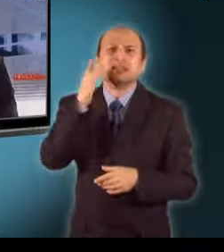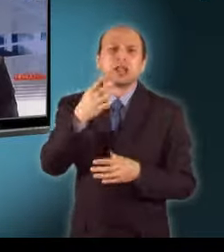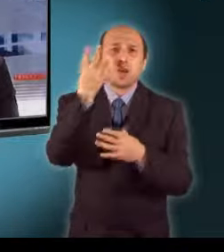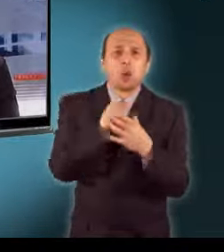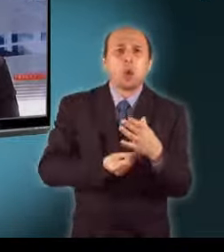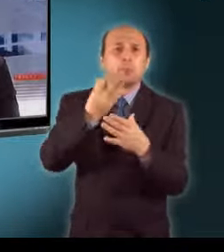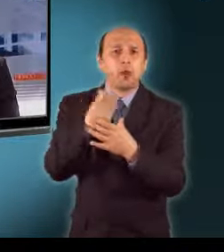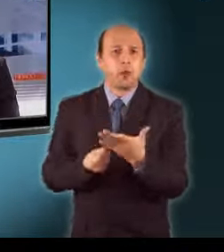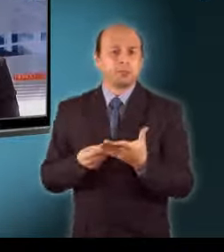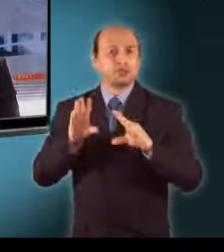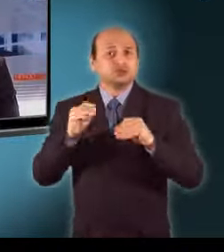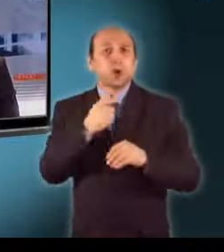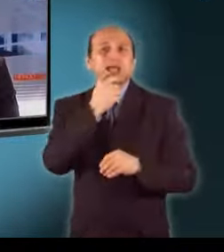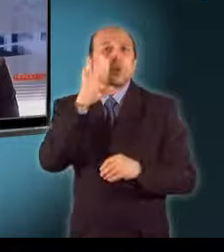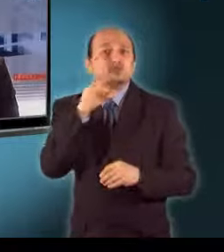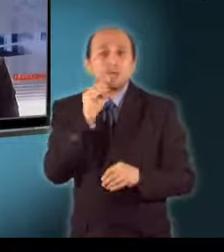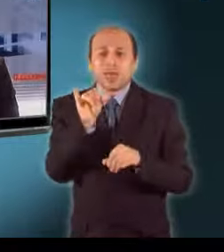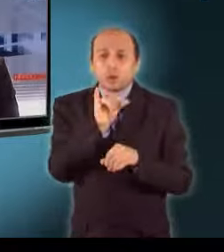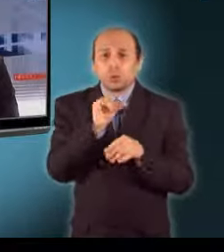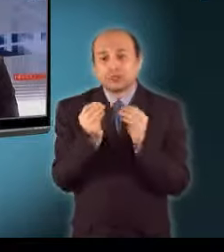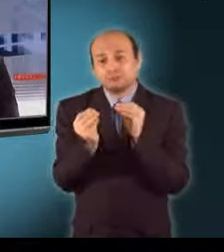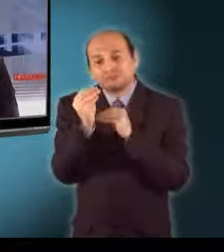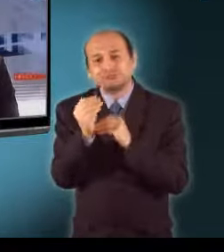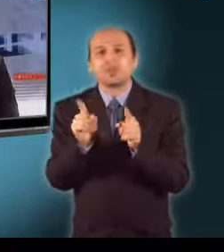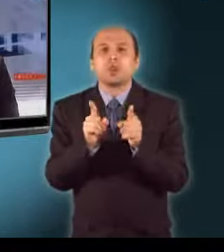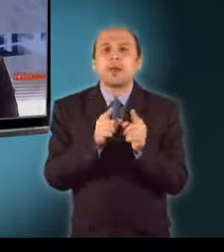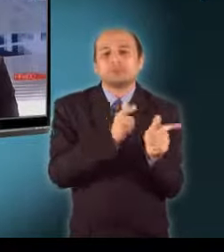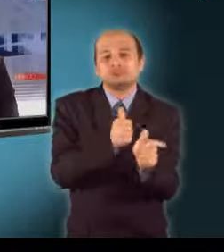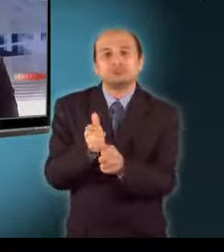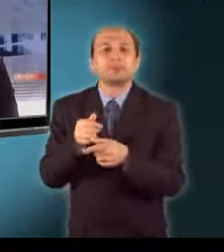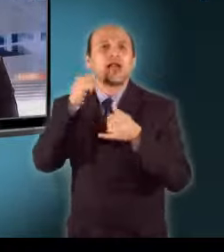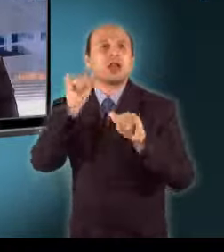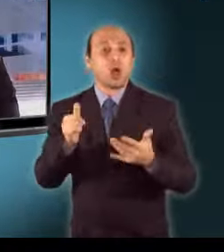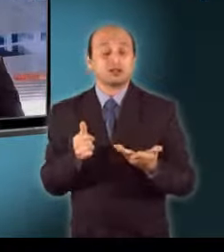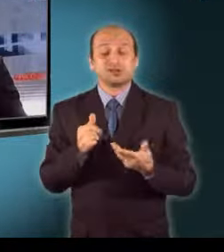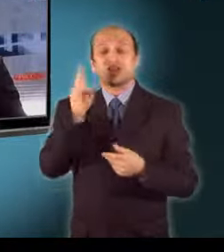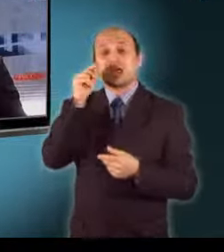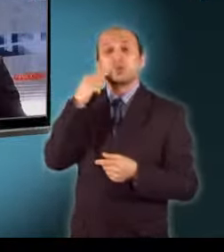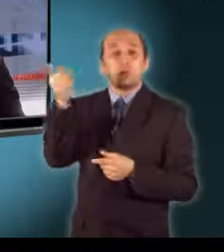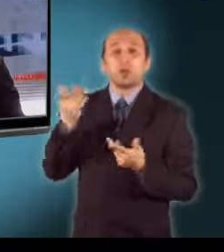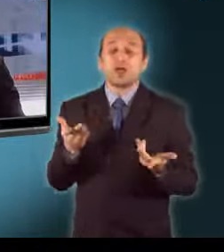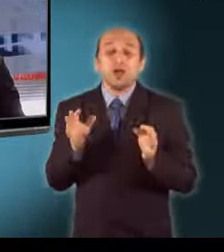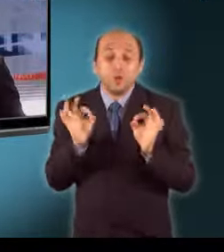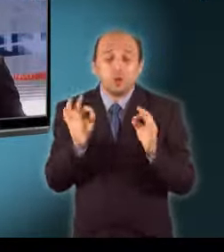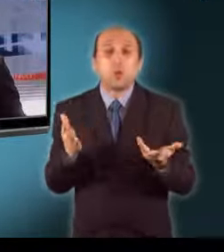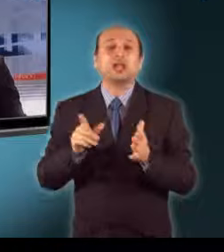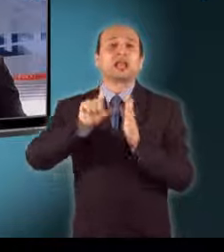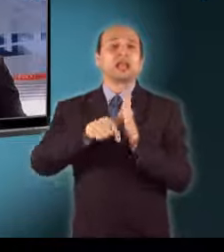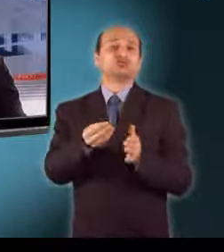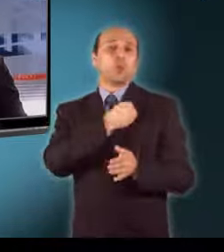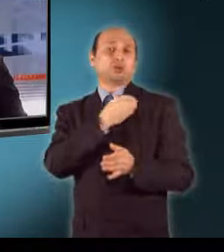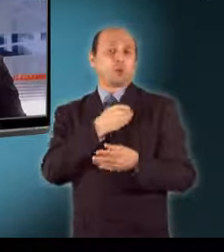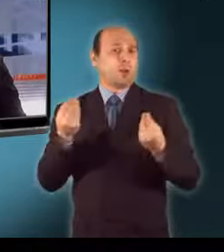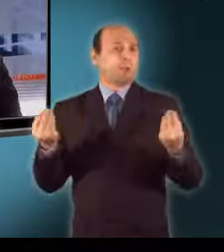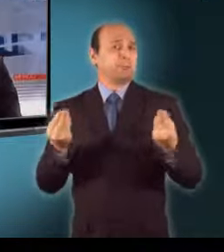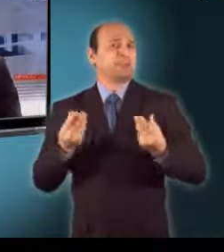ember keresett kiegészítésként tart állatokat. A rendőrségnél azt mondják, megnehezíti a felderítést, hogy sokszor, csak napokkal később